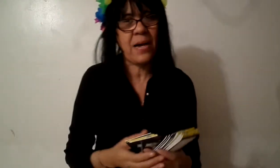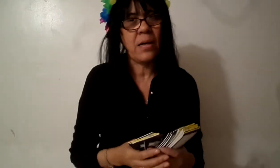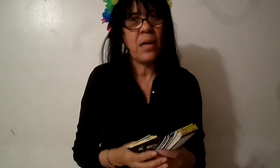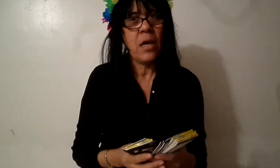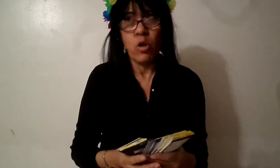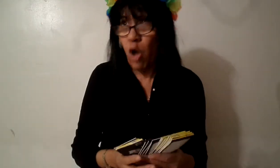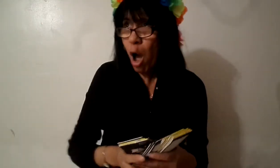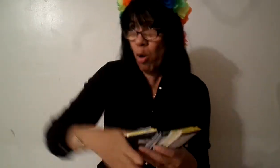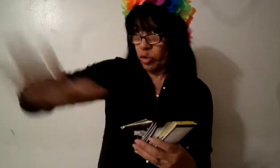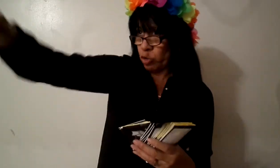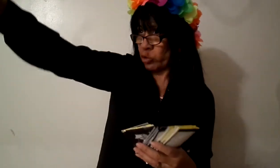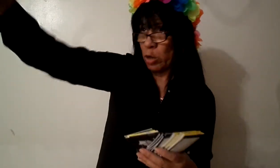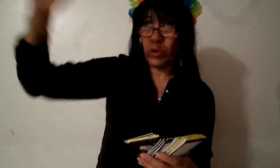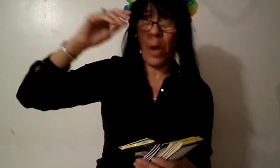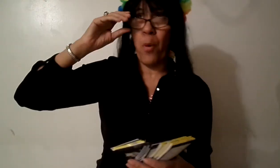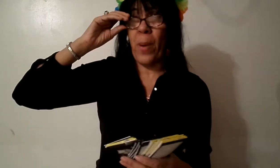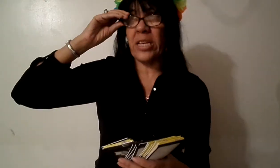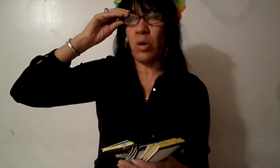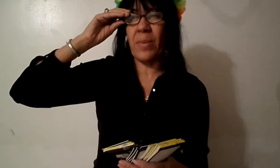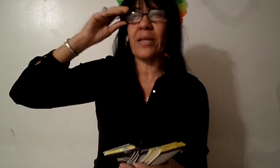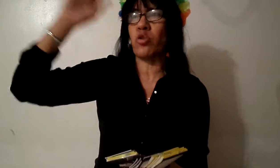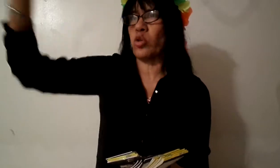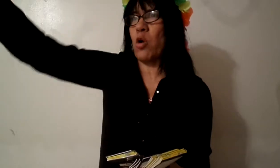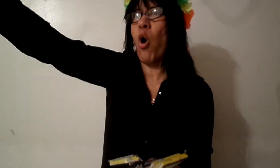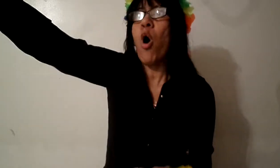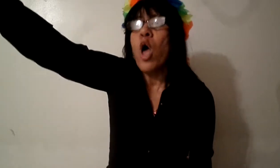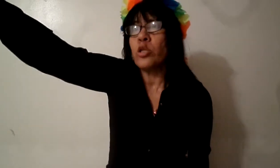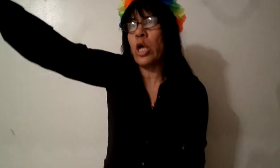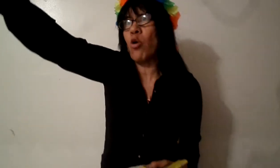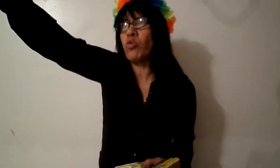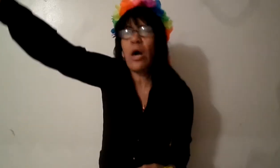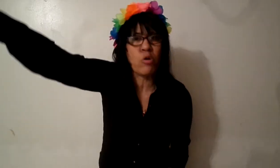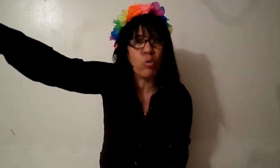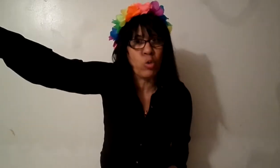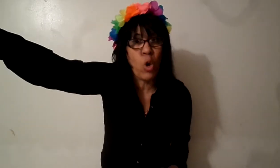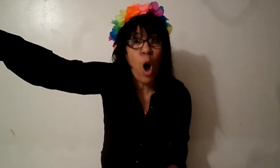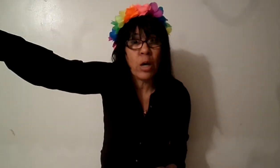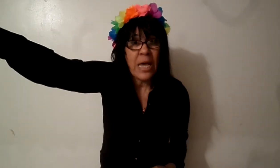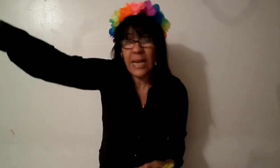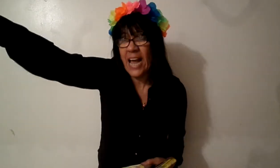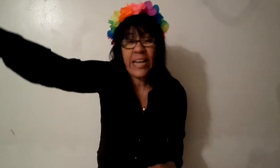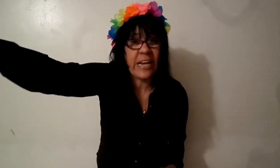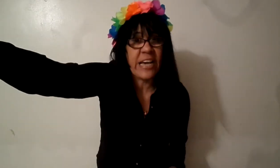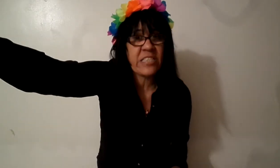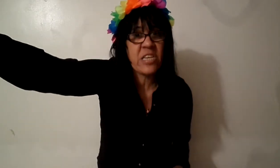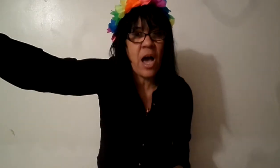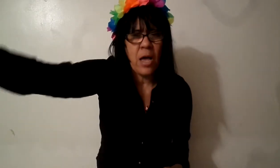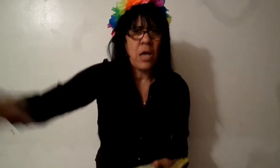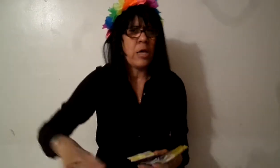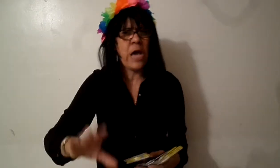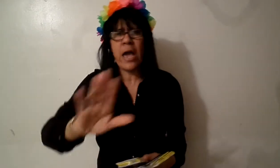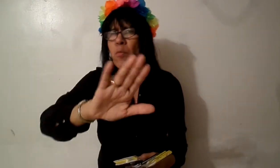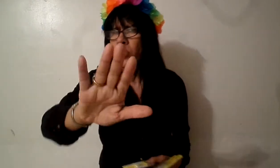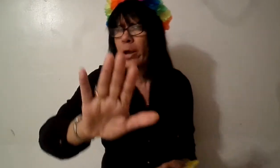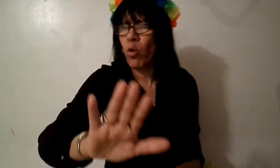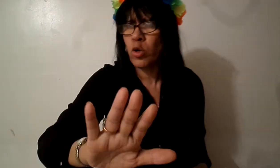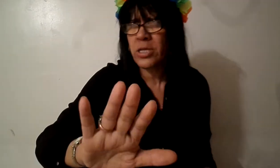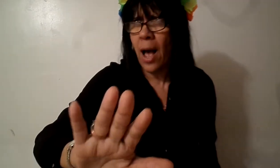no yo no tengo tiempo para eso hermana yo tengo tengo una reunión en la iglesia y hay muchas excusas